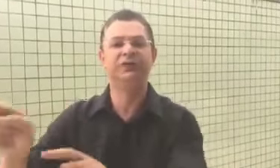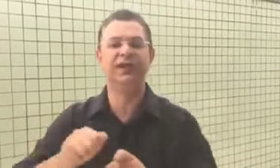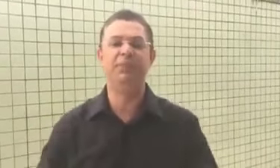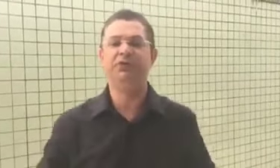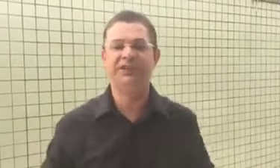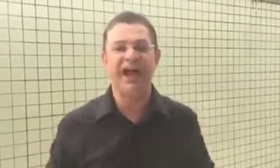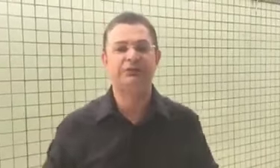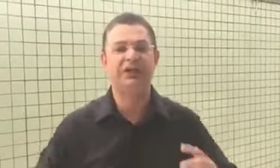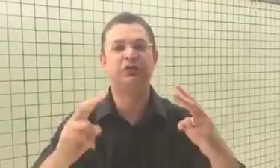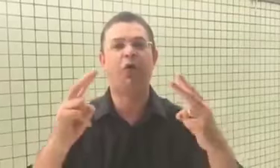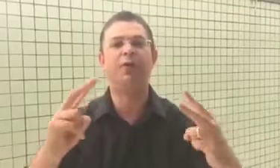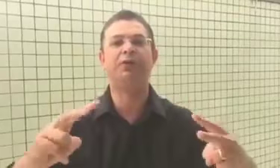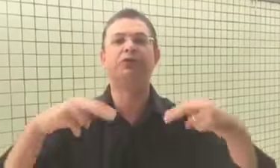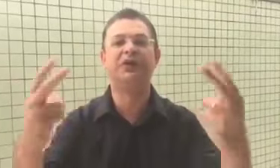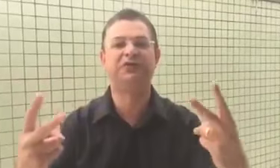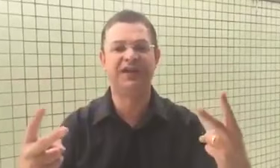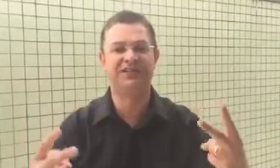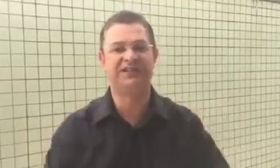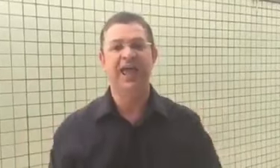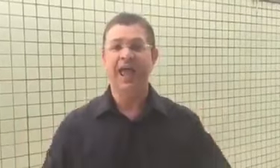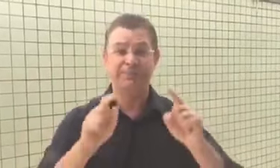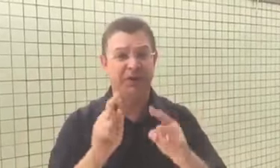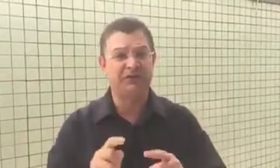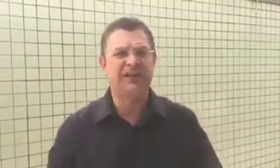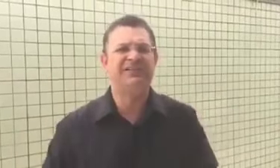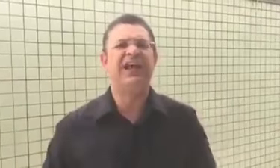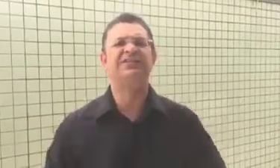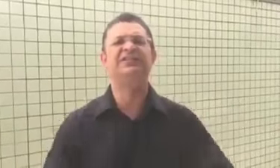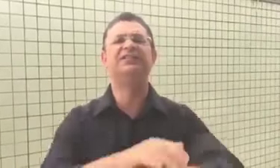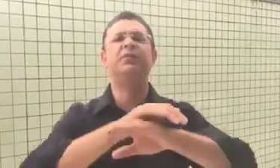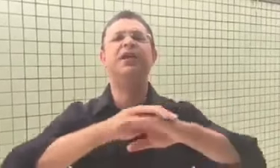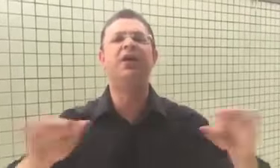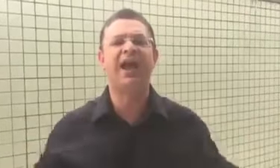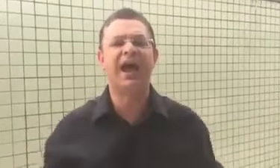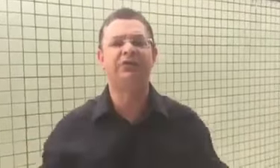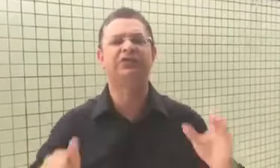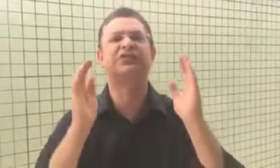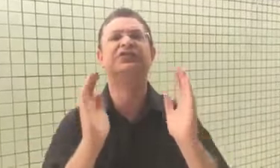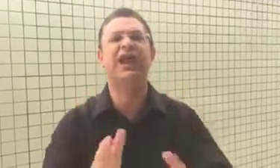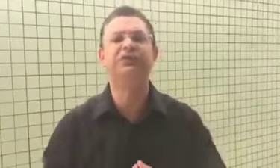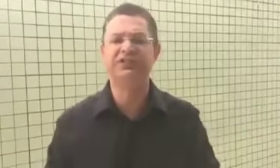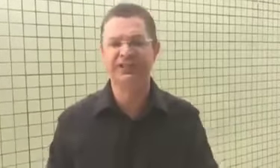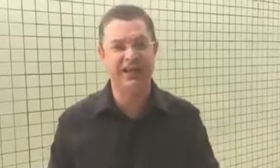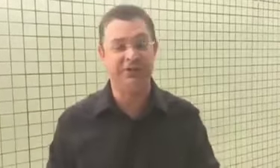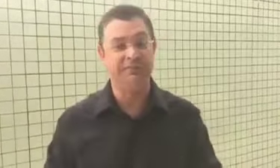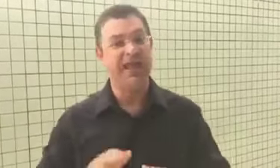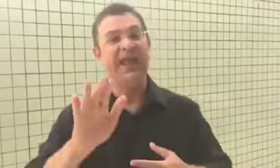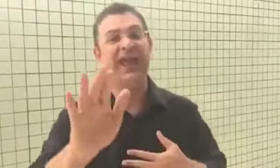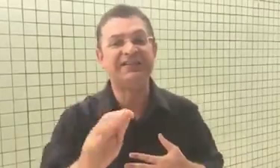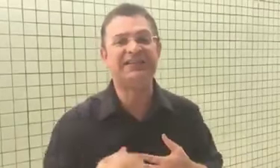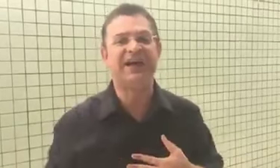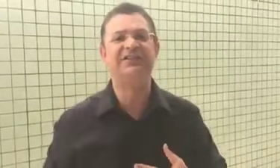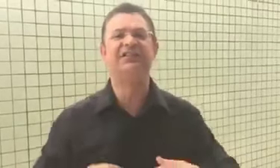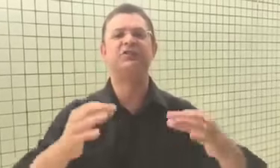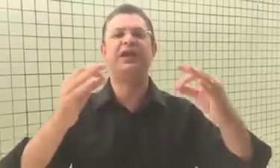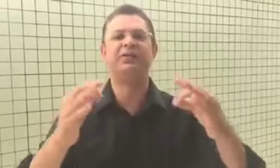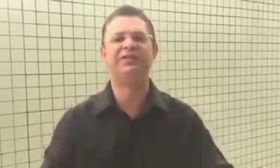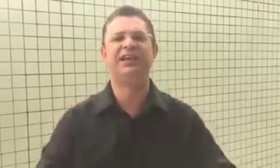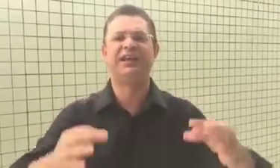cinema ou do teatro. Eles cobram duas vezes. É por isso que esses artistas estão milionários, cheios de dinheiro. Primeiro, esses artistas, eu quero dizer aqui